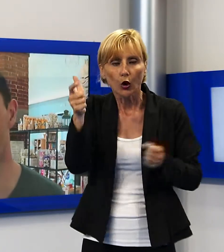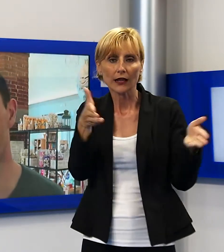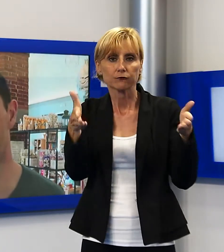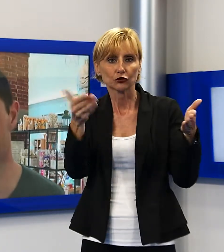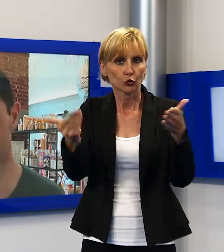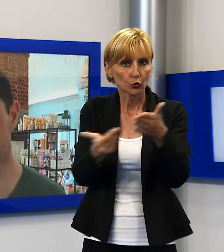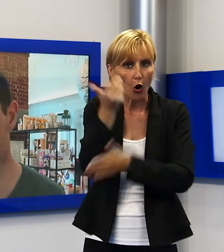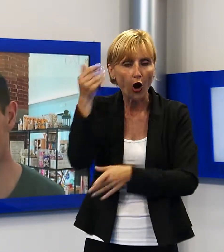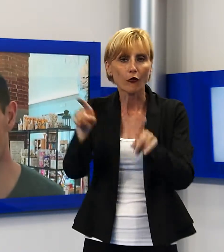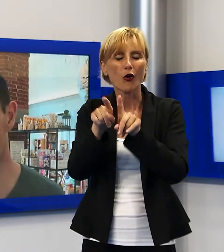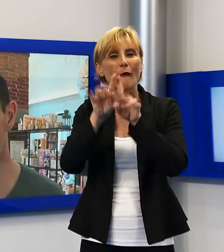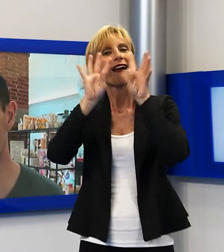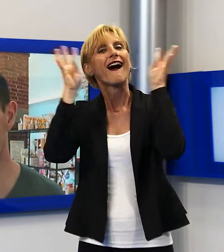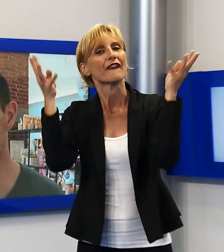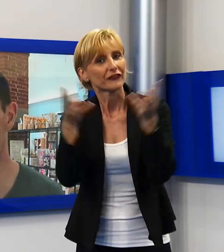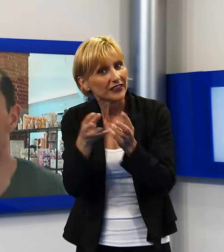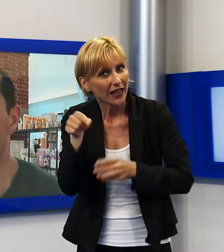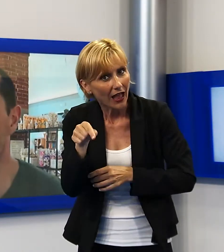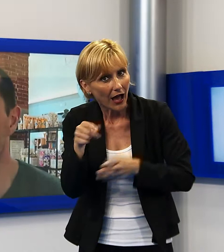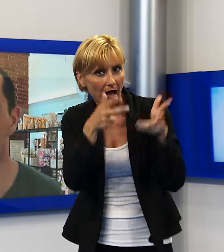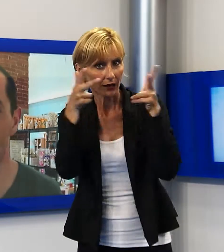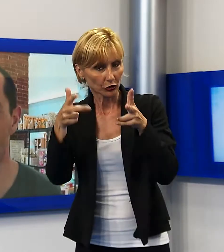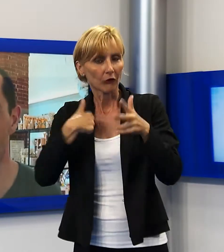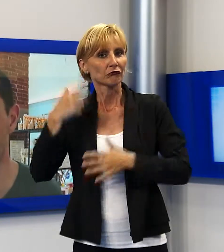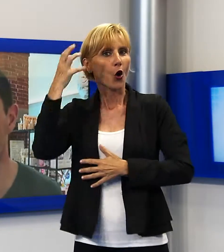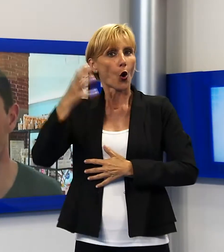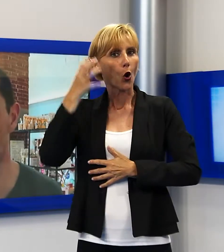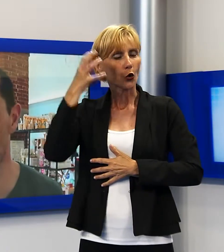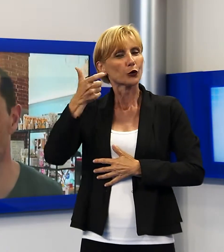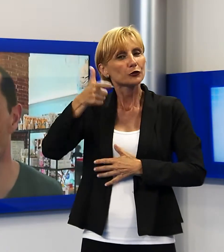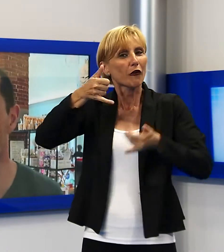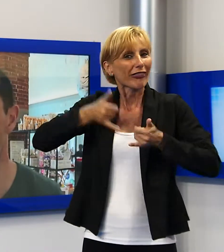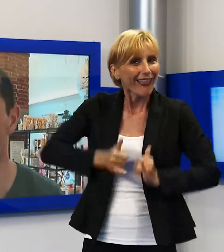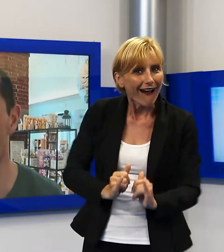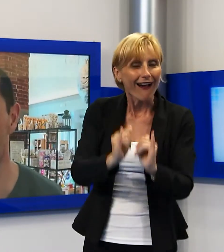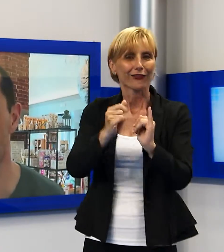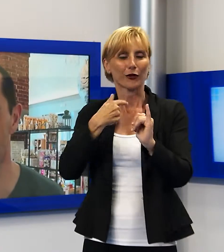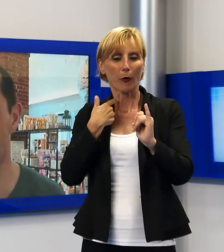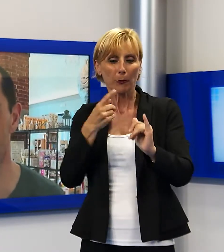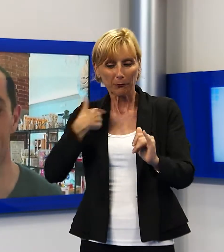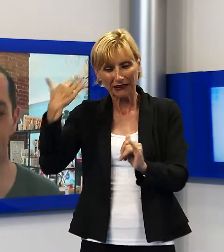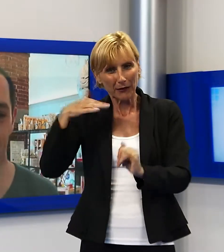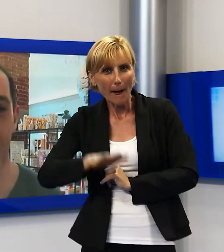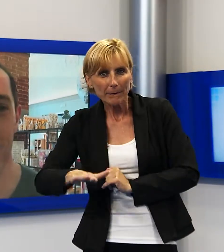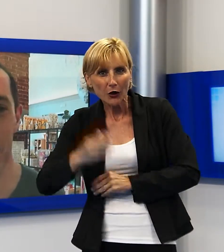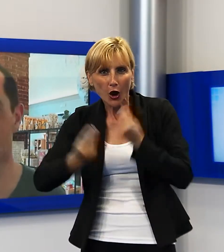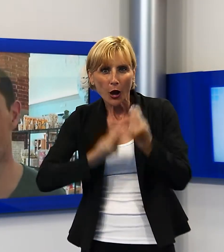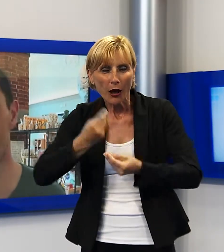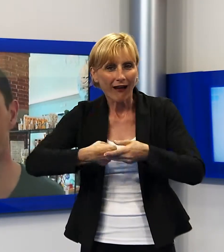'anfiteatro per me è un onore perché ci sono nato e ci giocavo a pallone in quello spazio e adesso ci posso riuscitare delle posizioni.